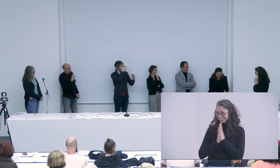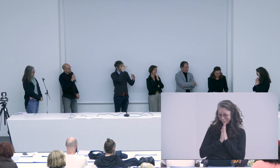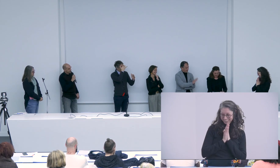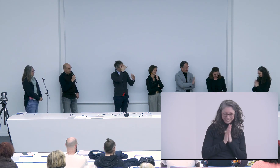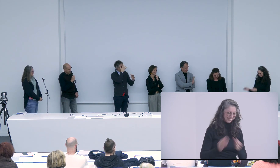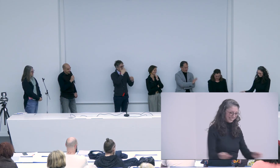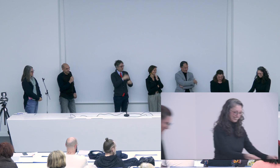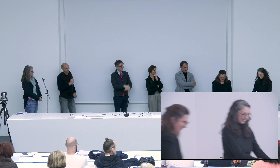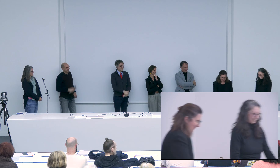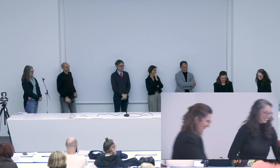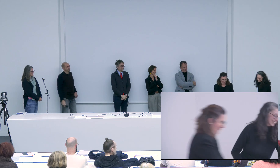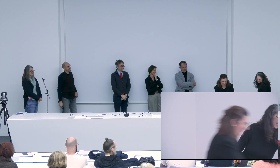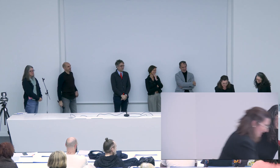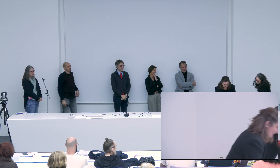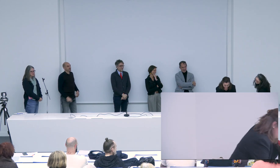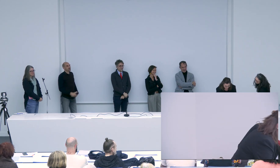attention c'est fragile